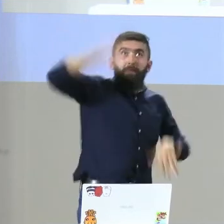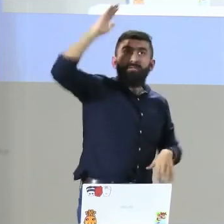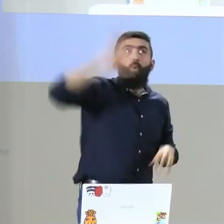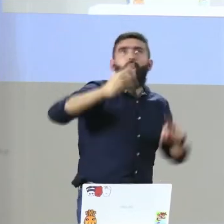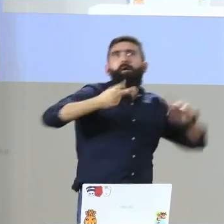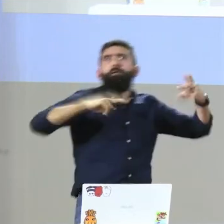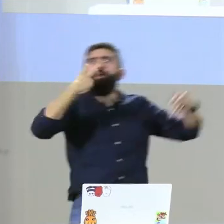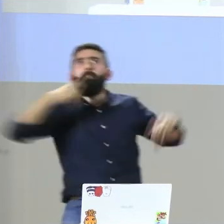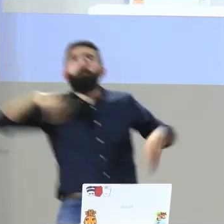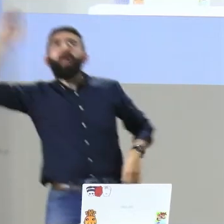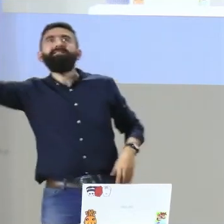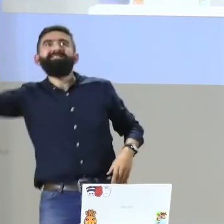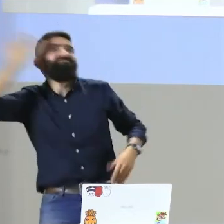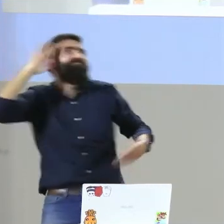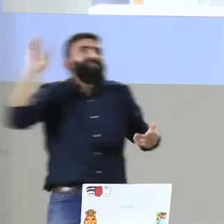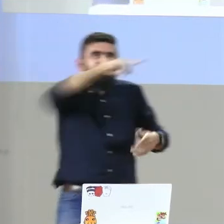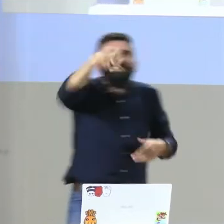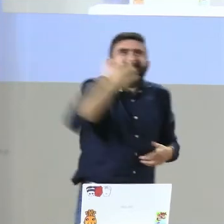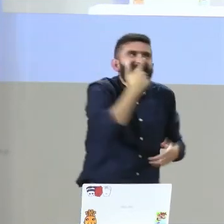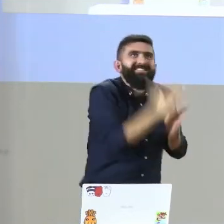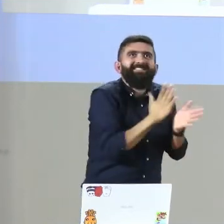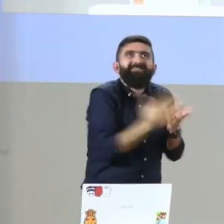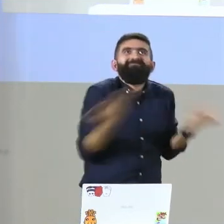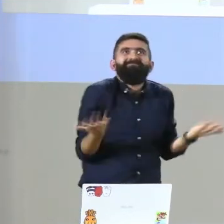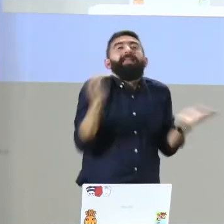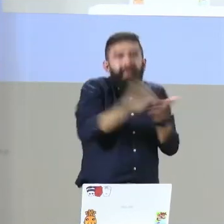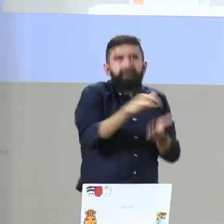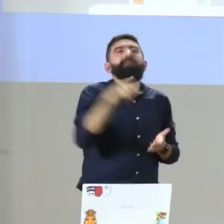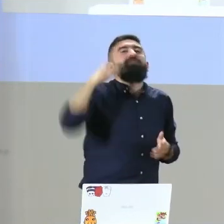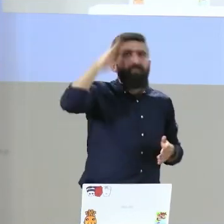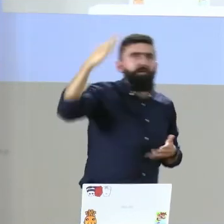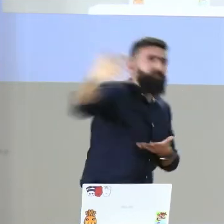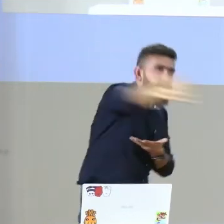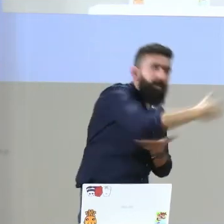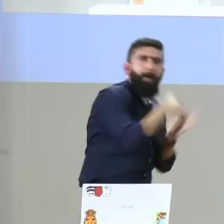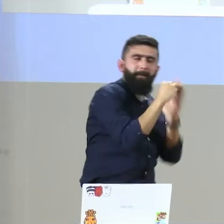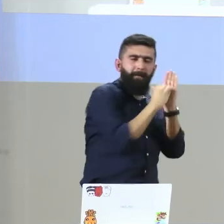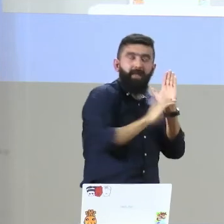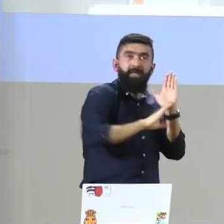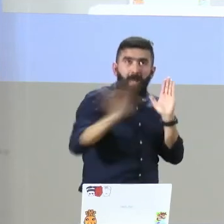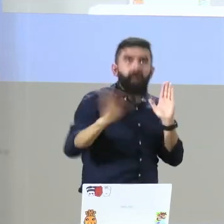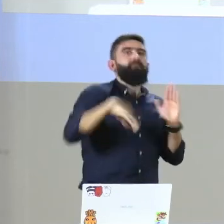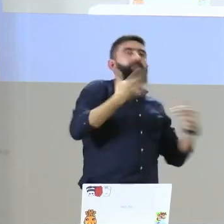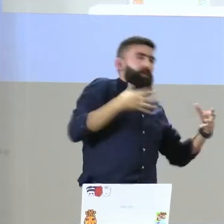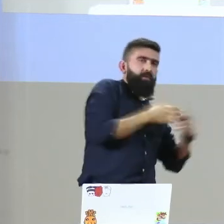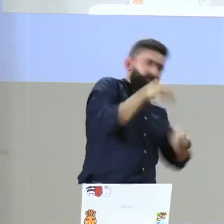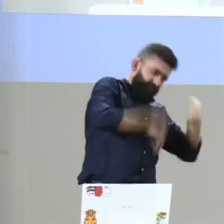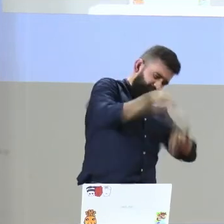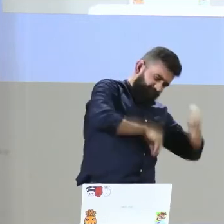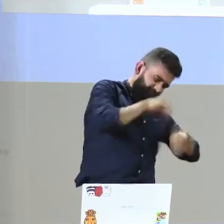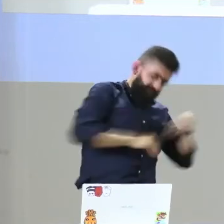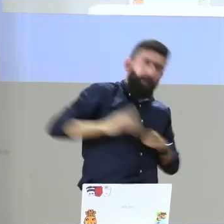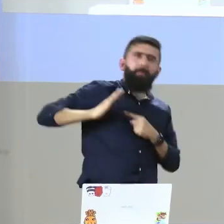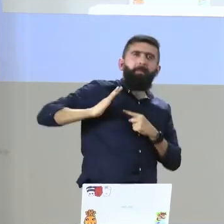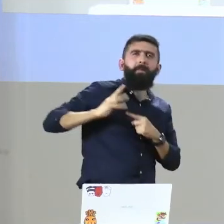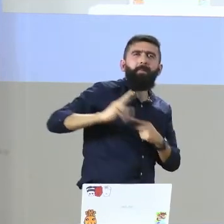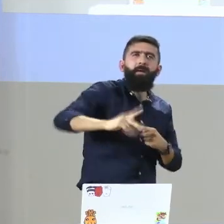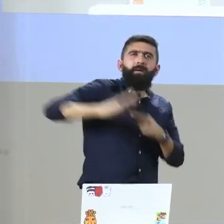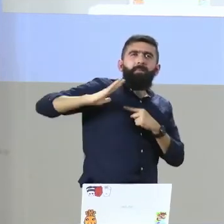estamos en Colombia. ¿Qué es lo que más utilizamos? ¿La lengua de señas? ¿La lengua oral? Eso es importante poderlo recopilar y generarlo en